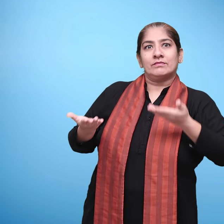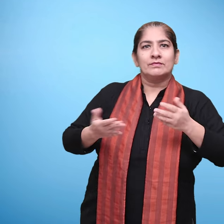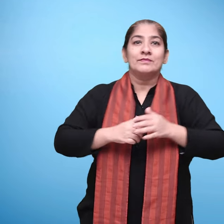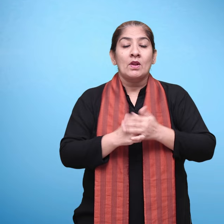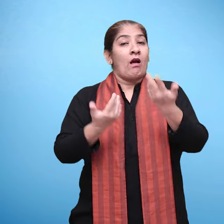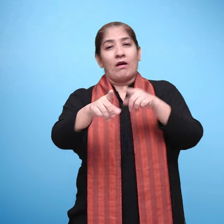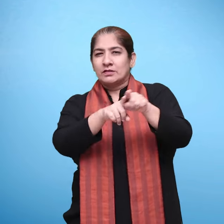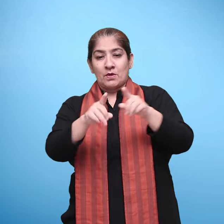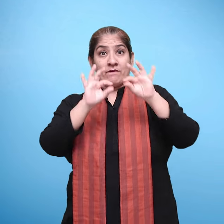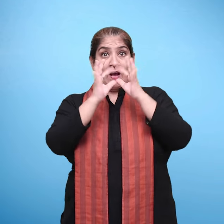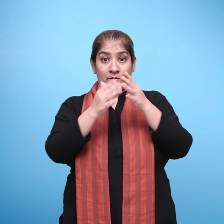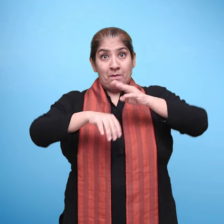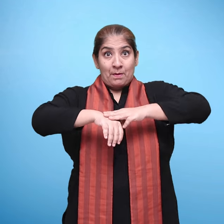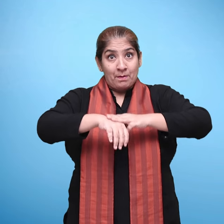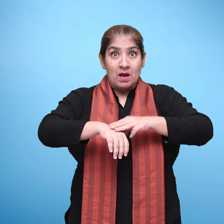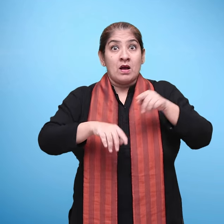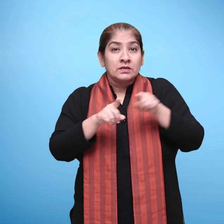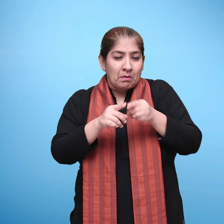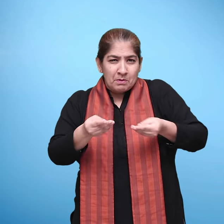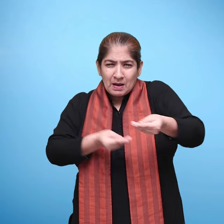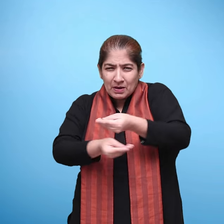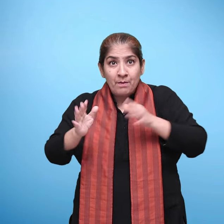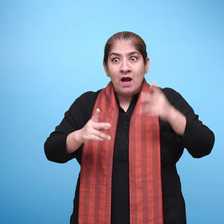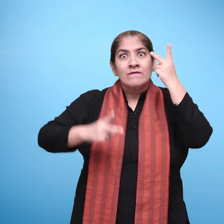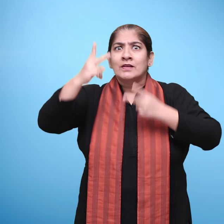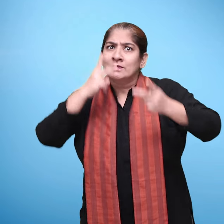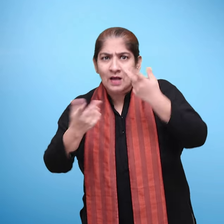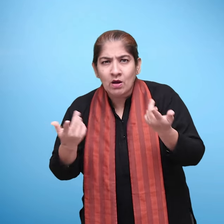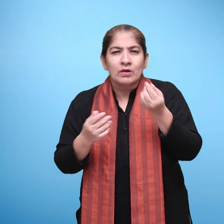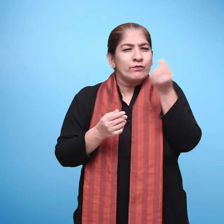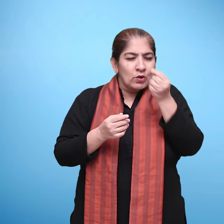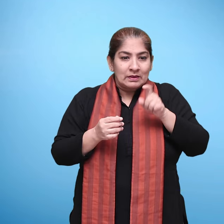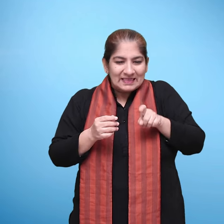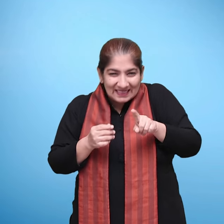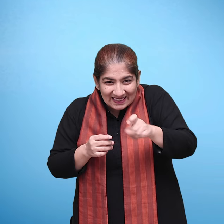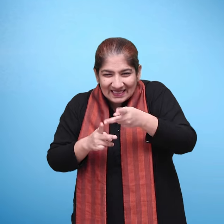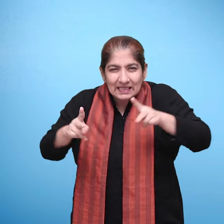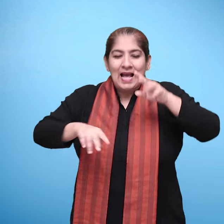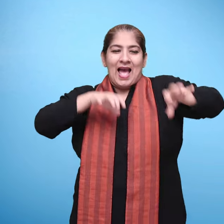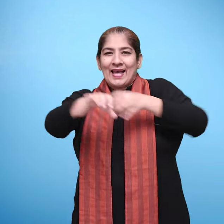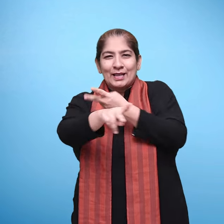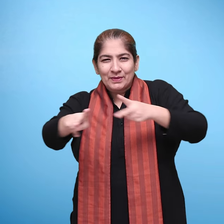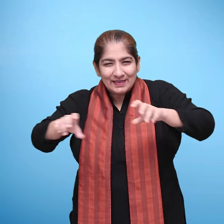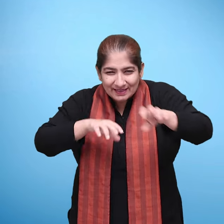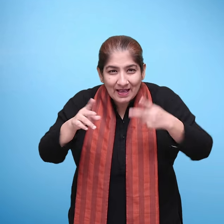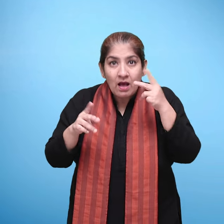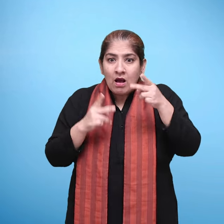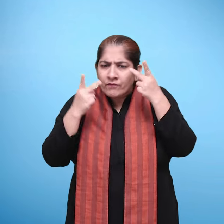उधारन के लिए परिवार के सदस्य के साथ आसपास घूमना और छोटे-छोटे कीडे मकोडों जानवरों को